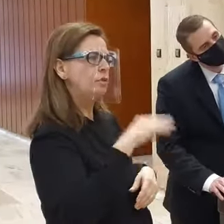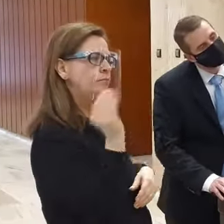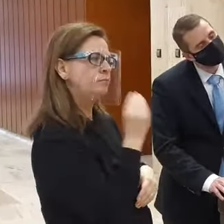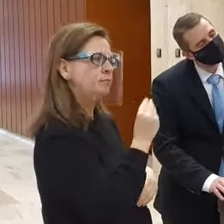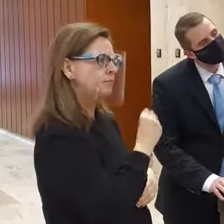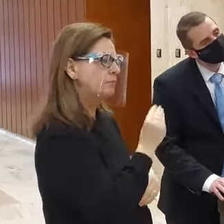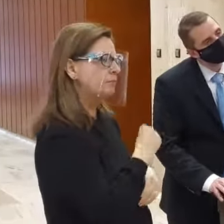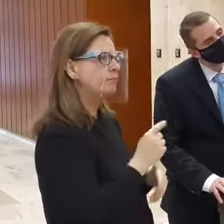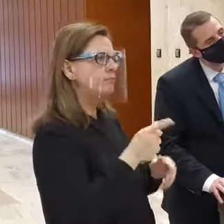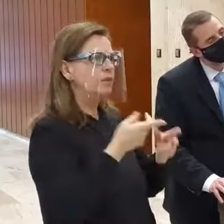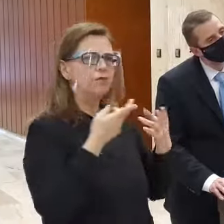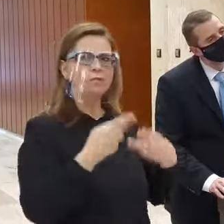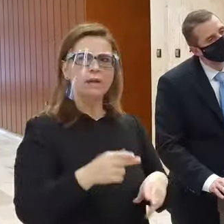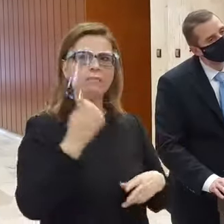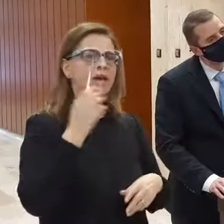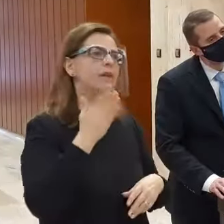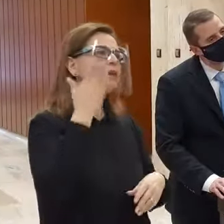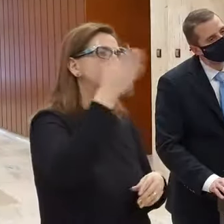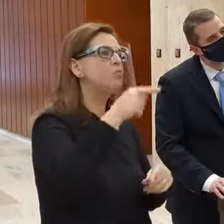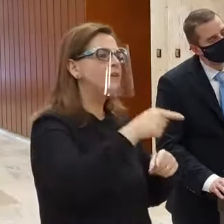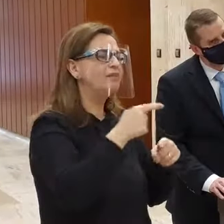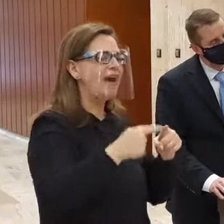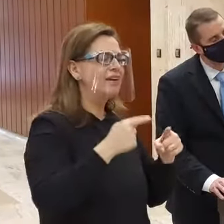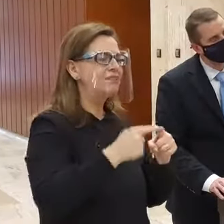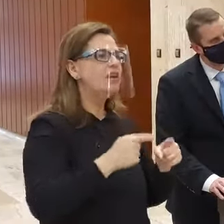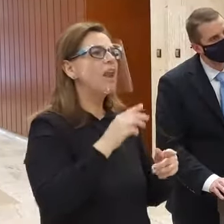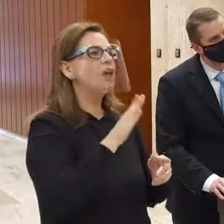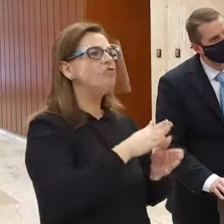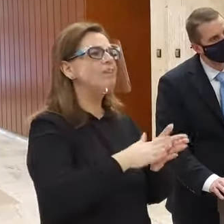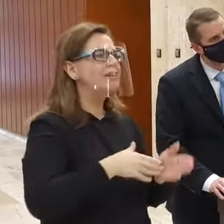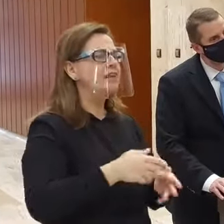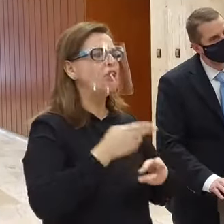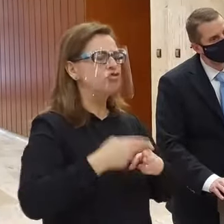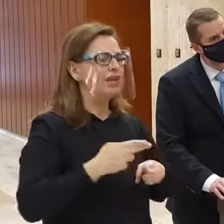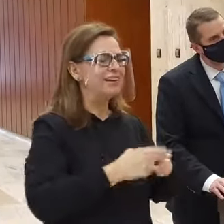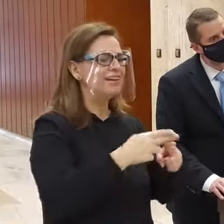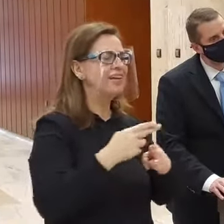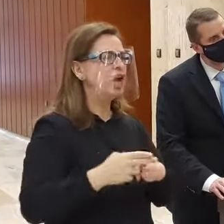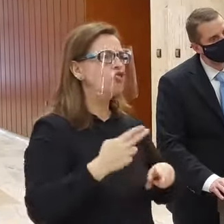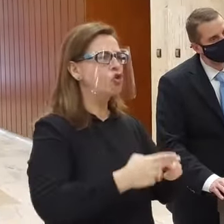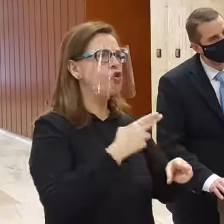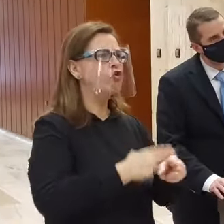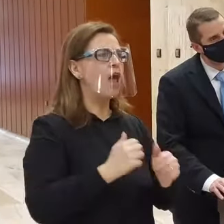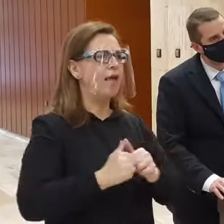pýtať, o prípade, keď dástaňa názva, takže môžem zvačenia aktívne riežiť štátna karanténa.